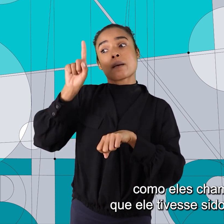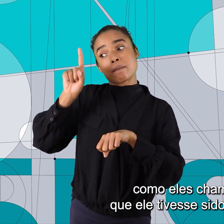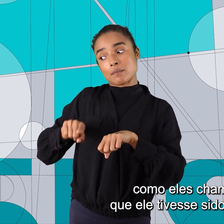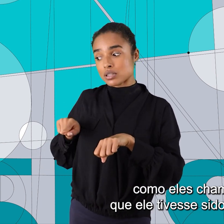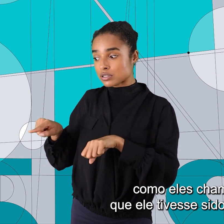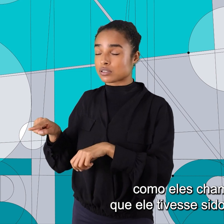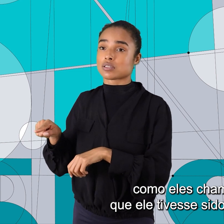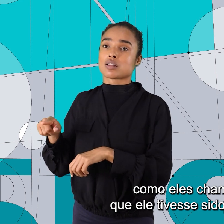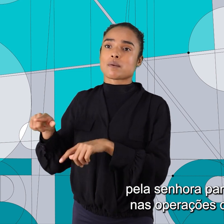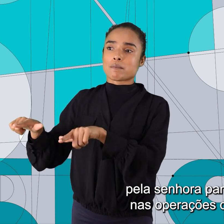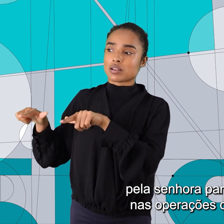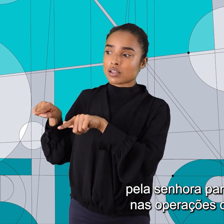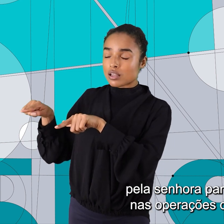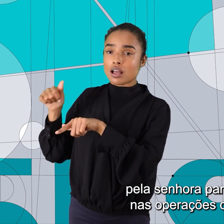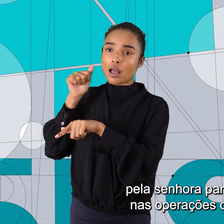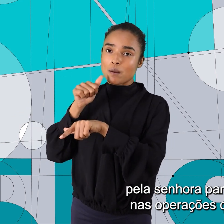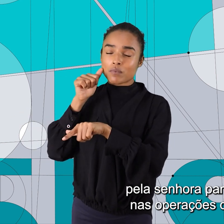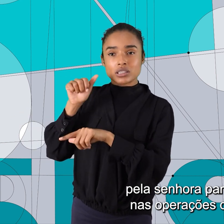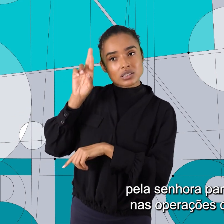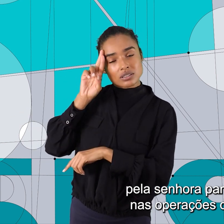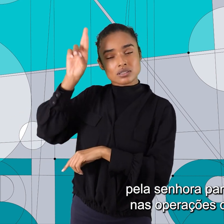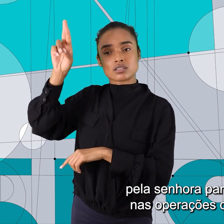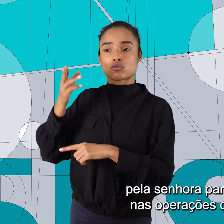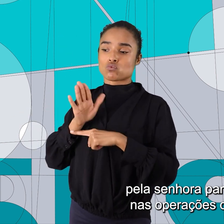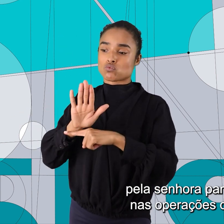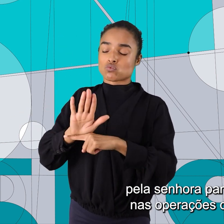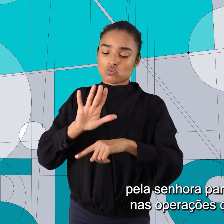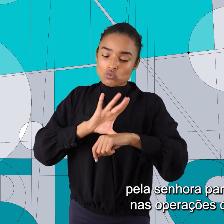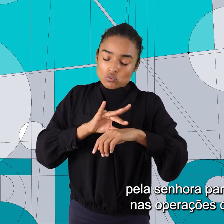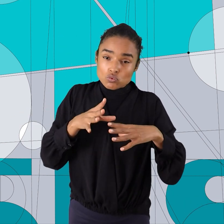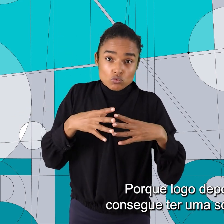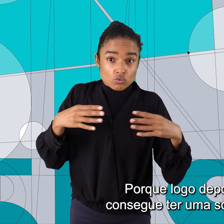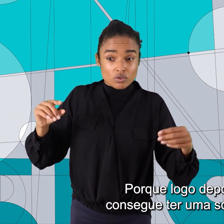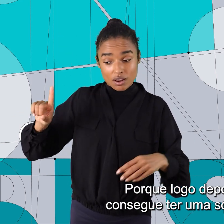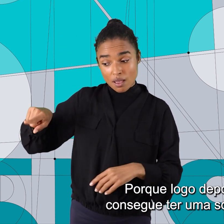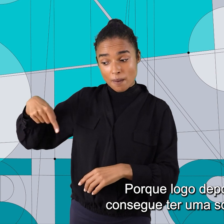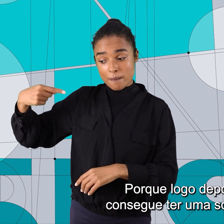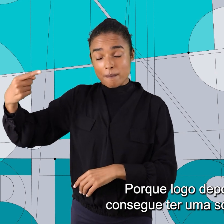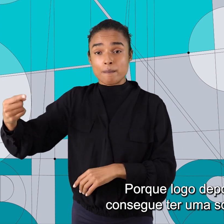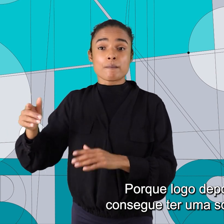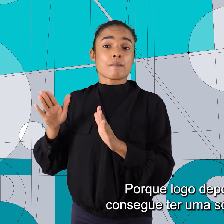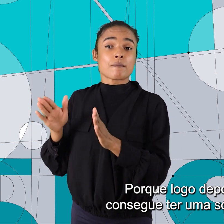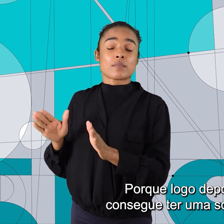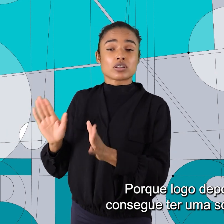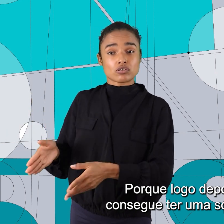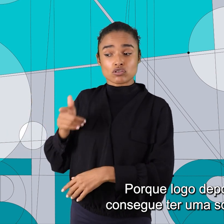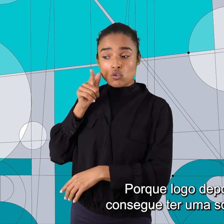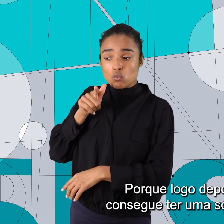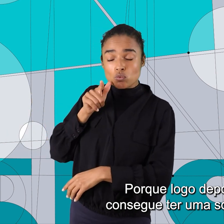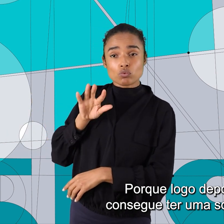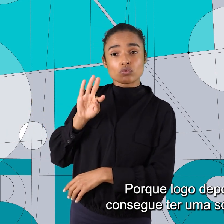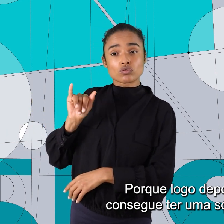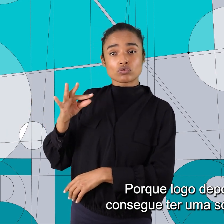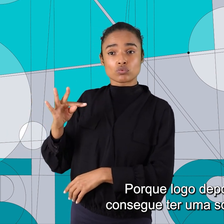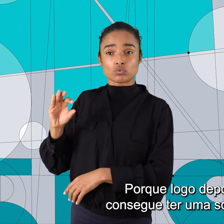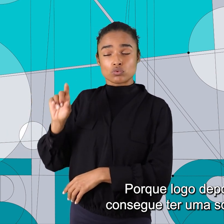tivesse sido licenciado pela senhora para ajudar nas operações de cura, porque logo depois ele já consegue